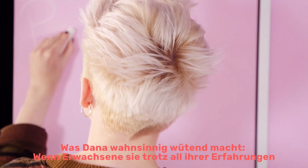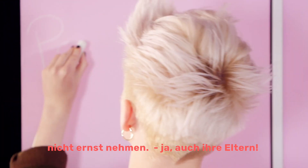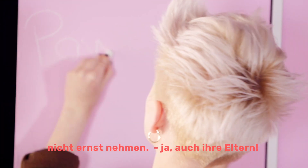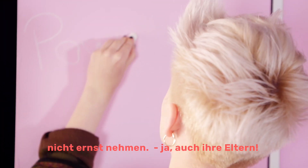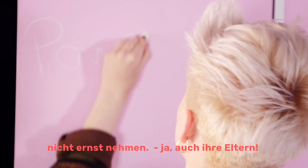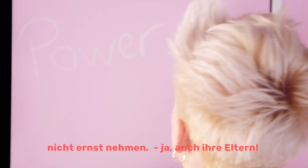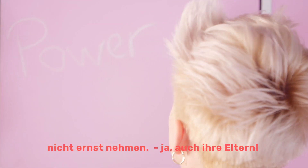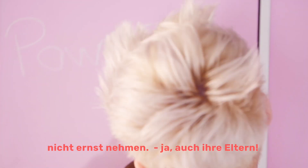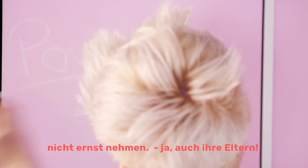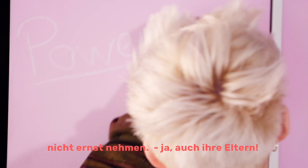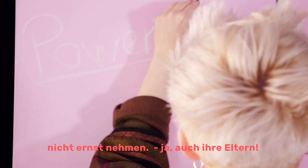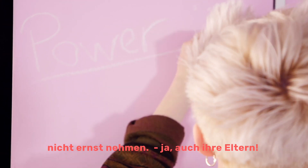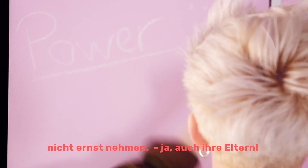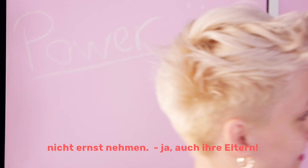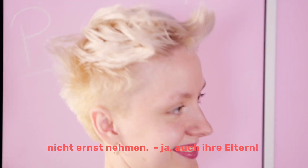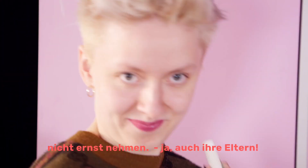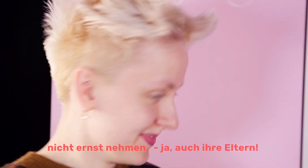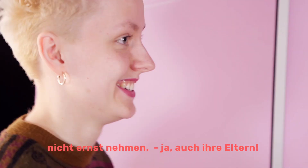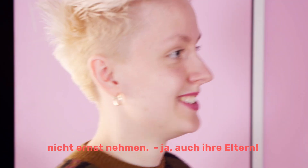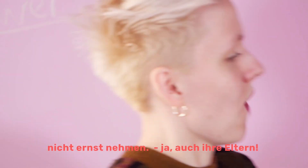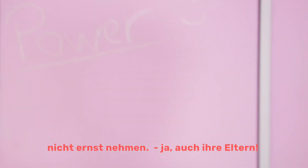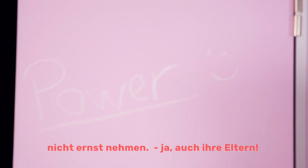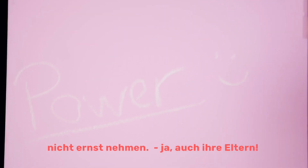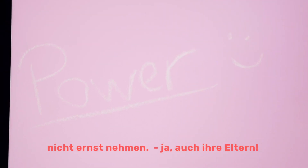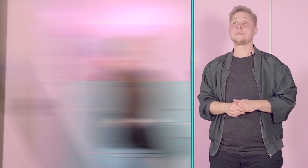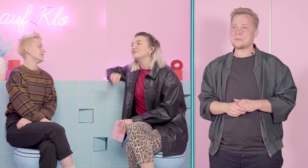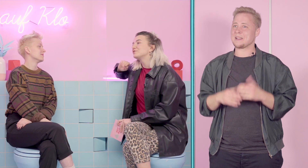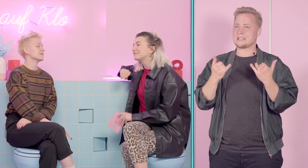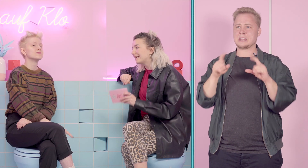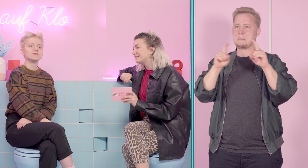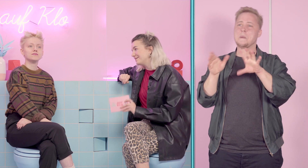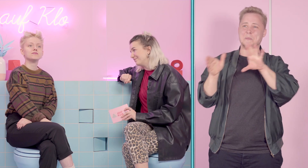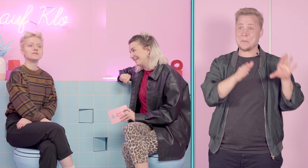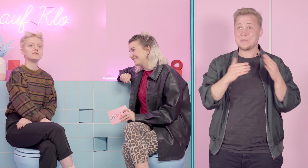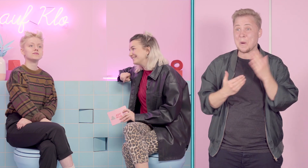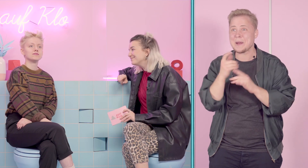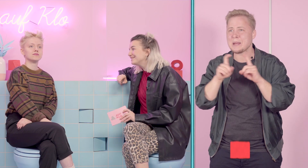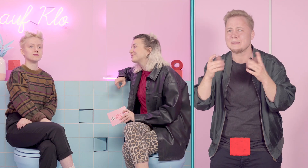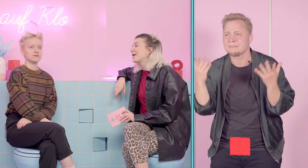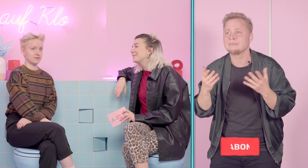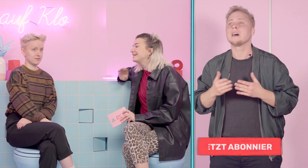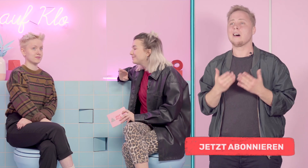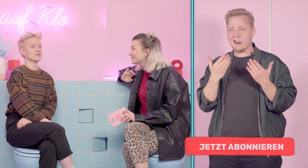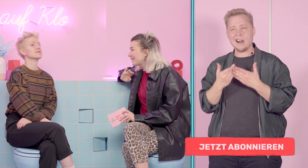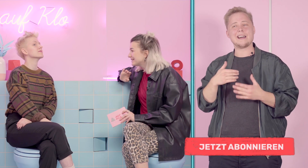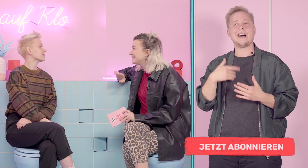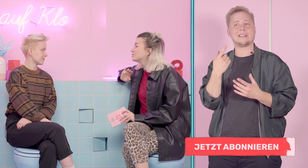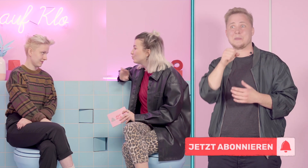nicht ernst nehmen. Ja, auch ihre Eltern. Kommen wir zu einem kleinen Themenwechsel, nämlich zu einem meiner Lieblingsparts, die Turbo